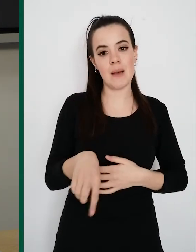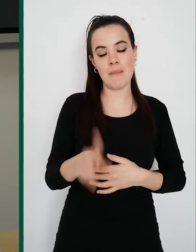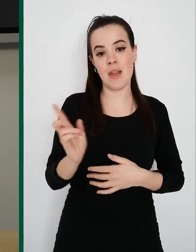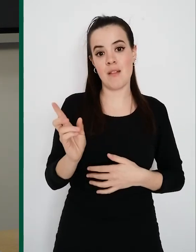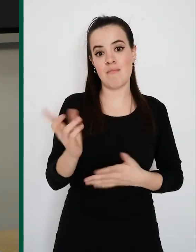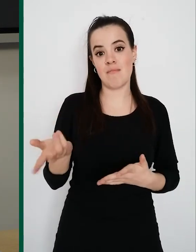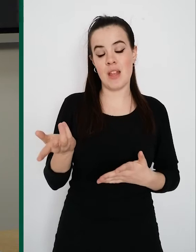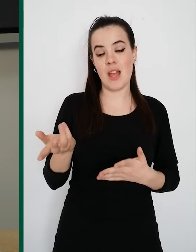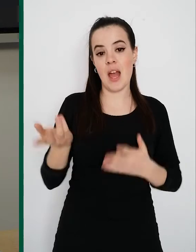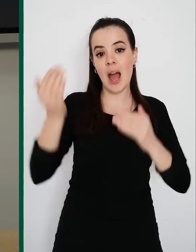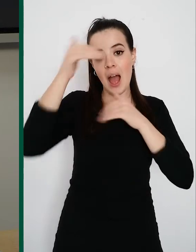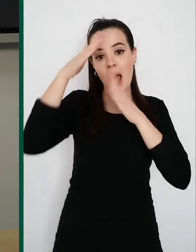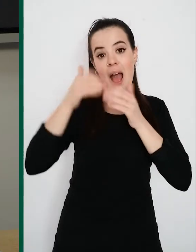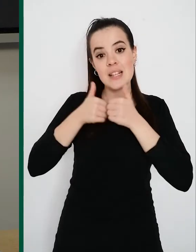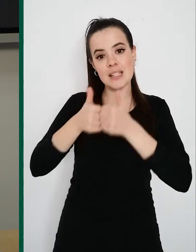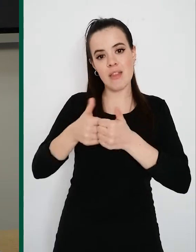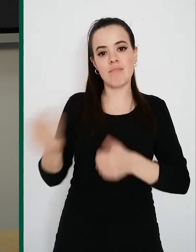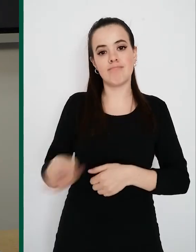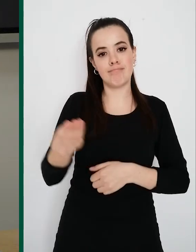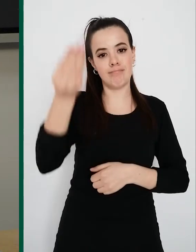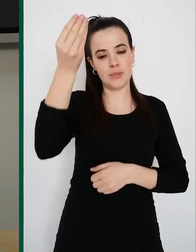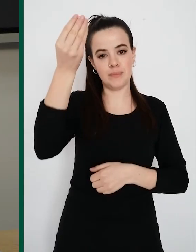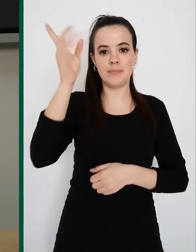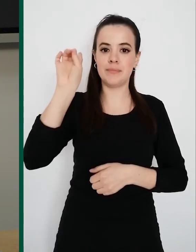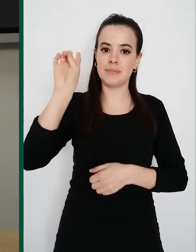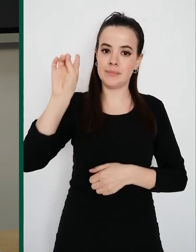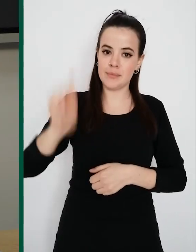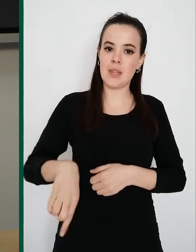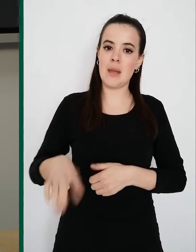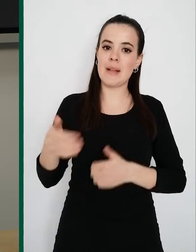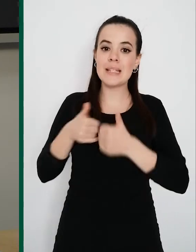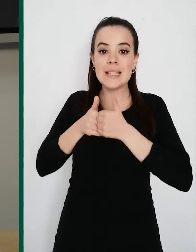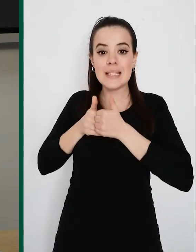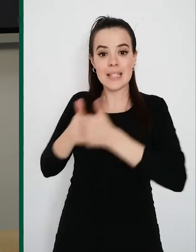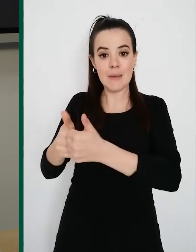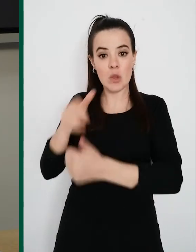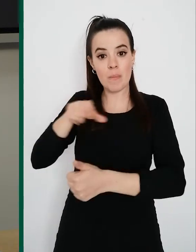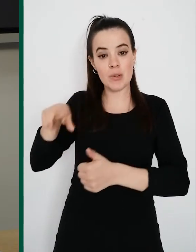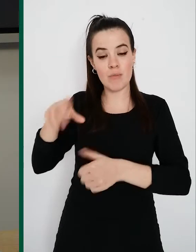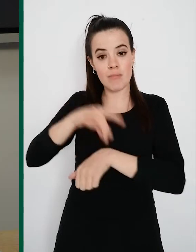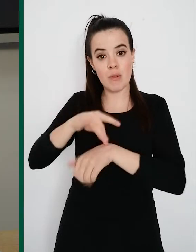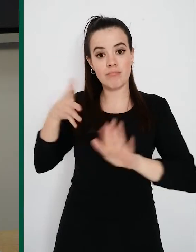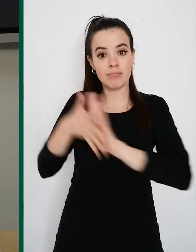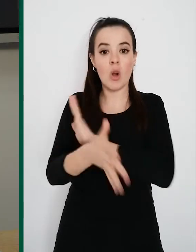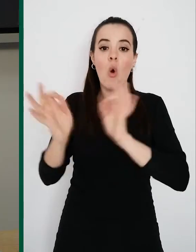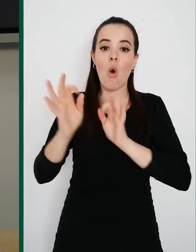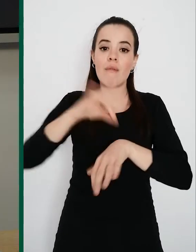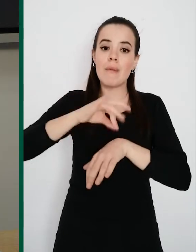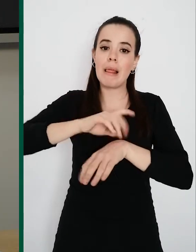nivel asistencial a todos los pacientes, llegando también a potenciar el seguimiento de pacientes clónicos, pluripatológicos, incluso con visitas